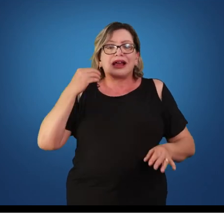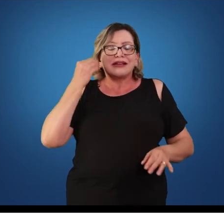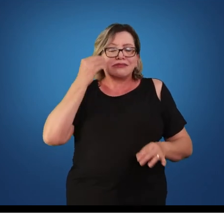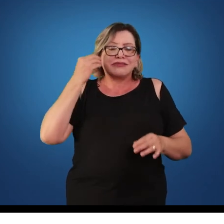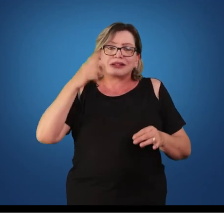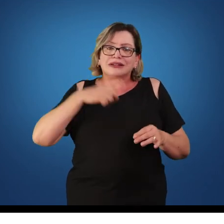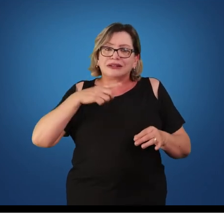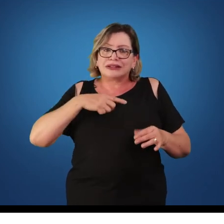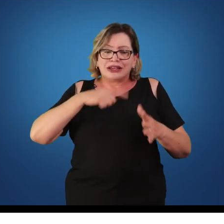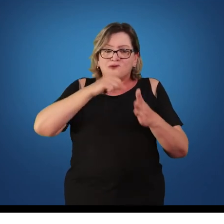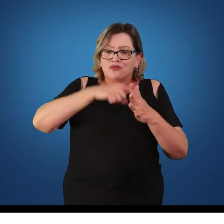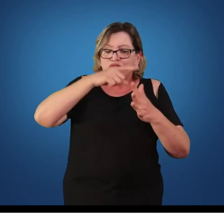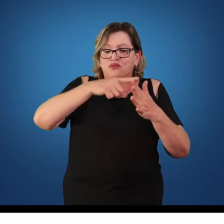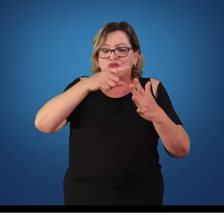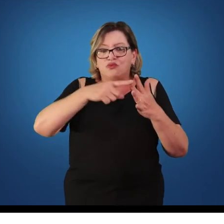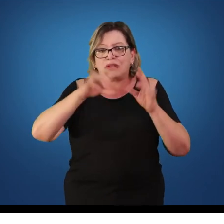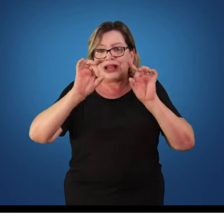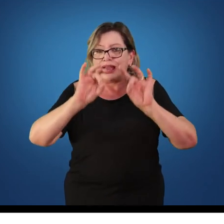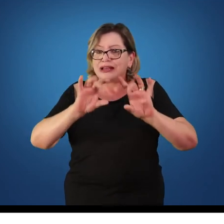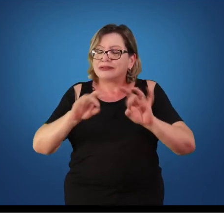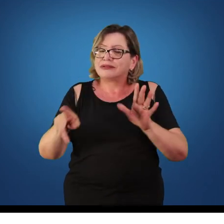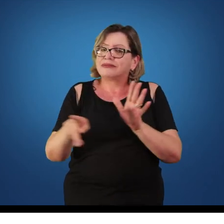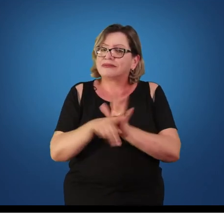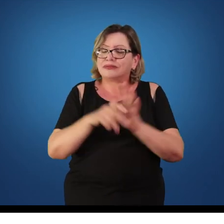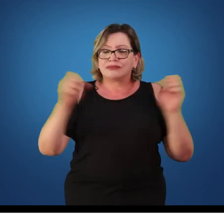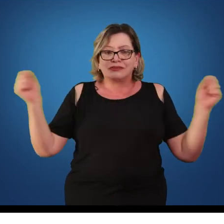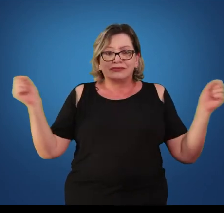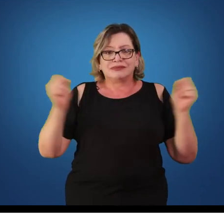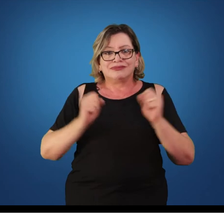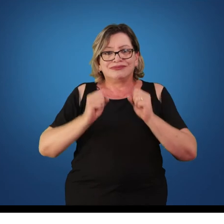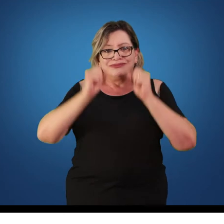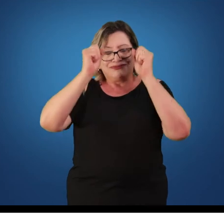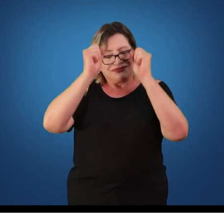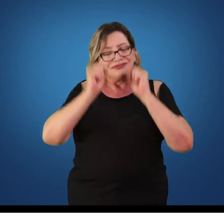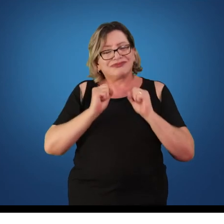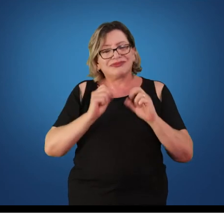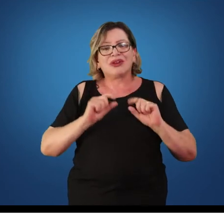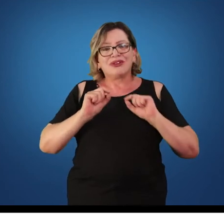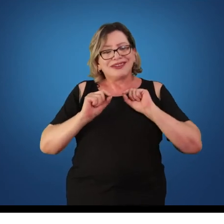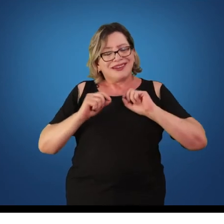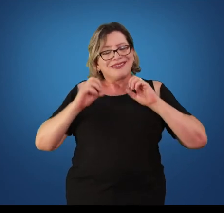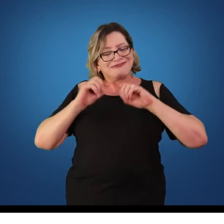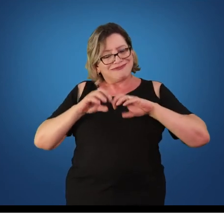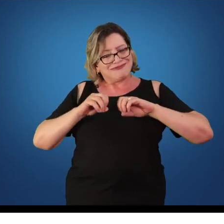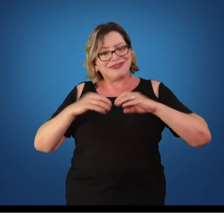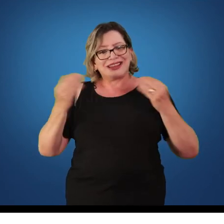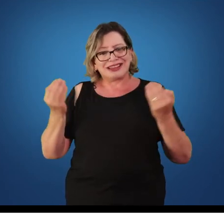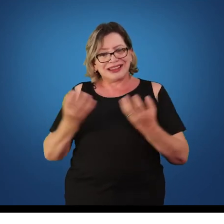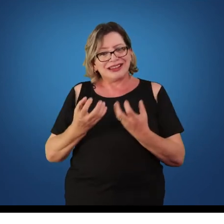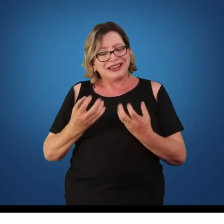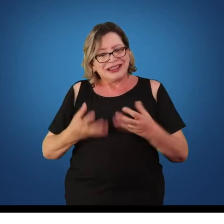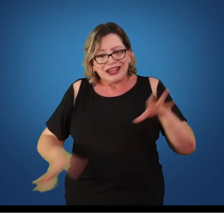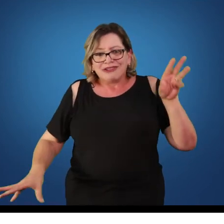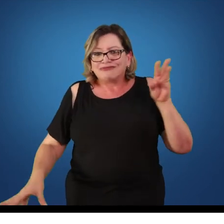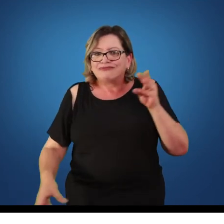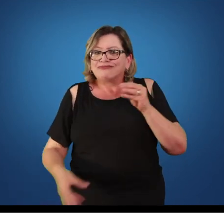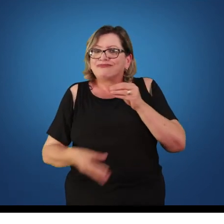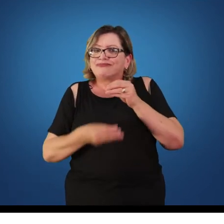específicos que existem na ginástica. É isso que eu tinha para falar para vocês de maneira sucinta e existem